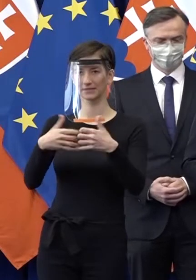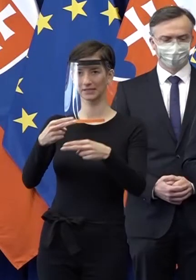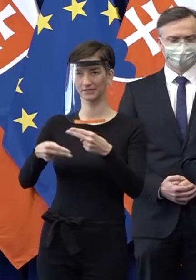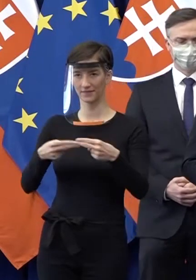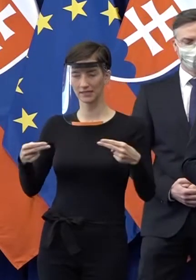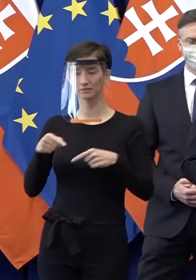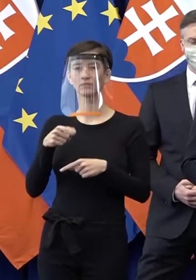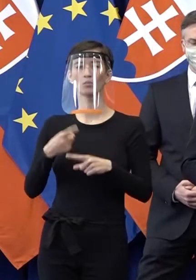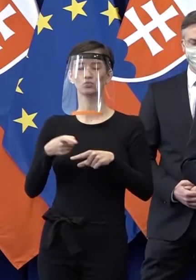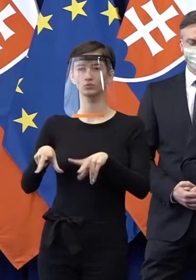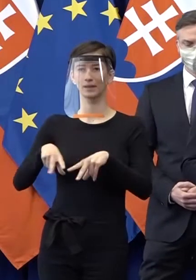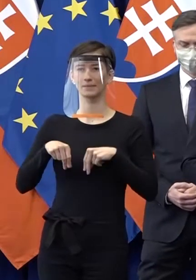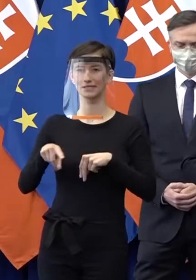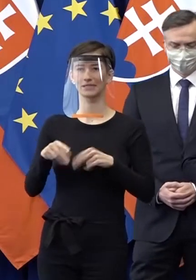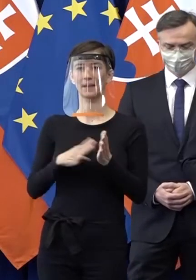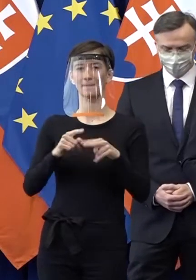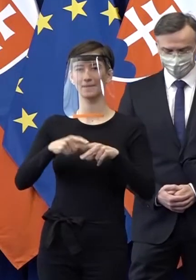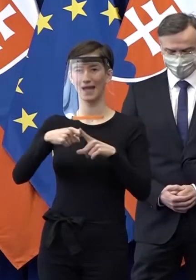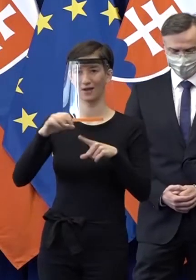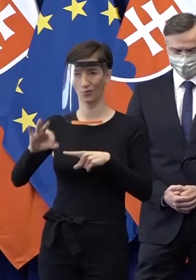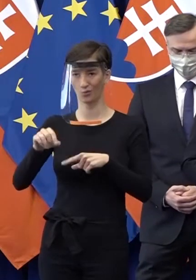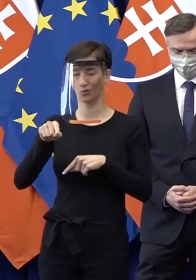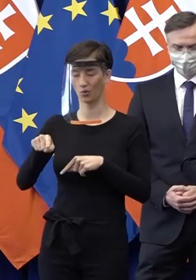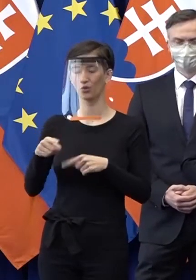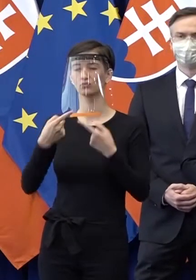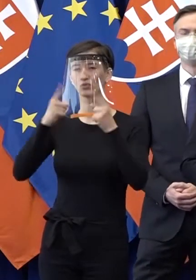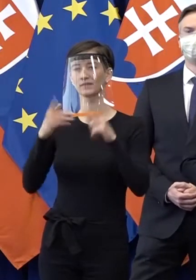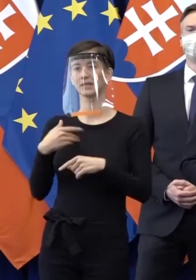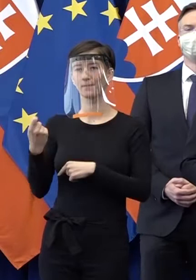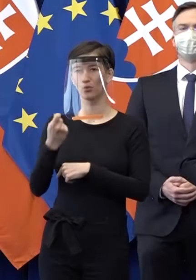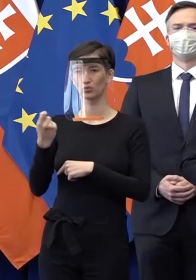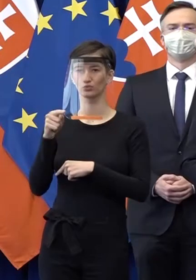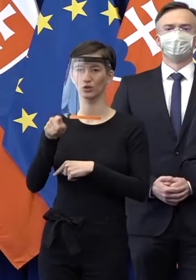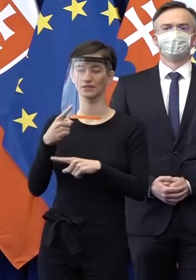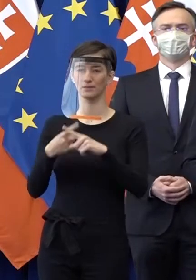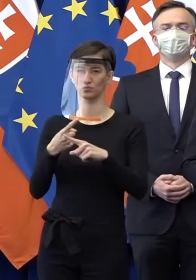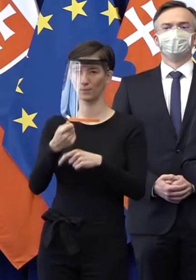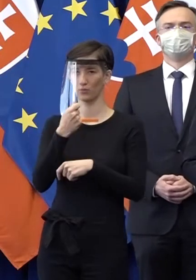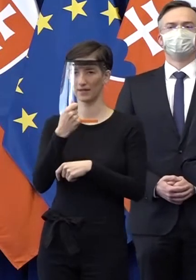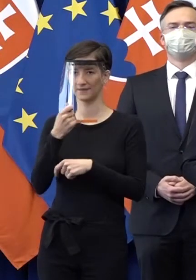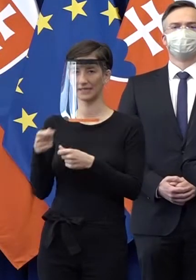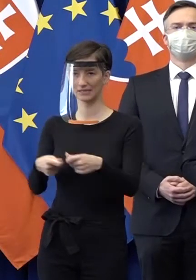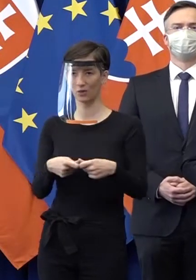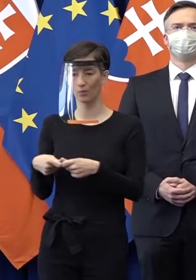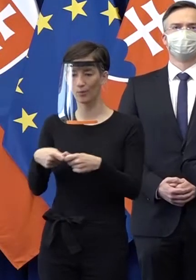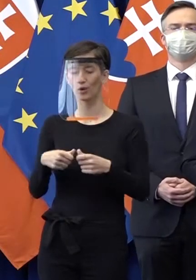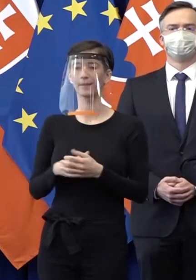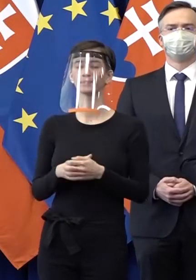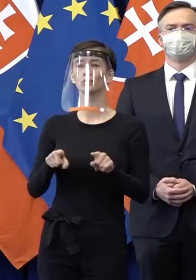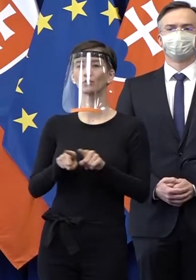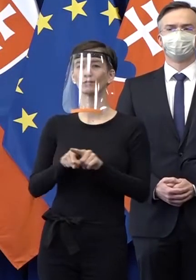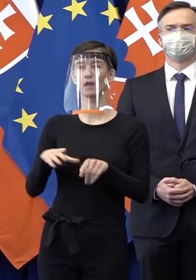predsedan Macho zo Slovenskej poľnohospodárskej potraviárskej komory. Zúčastnil sa aj pán Vladimír Soták,